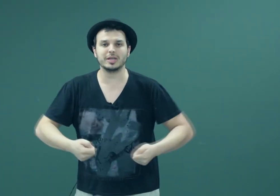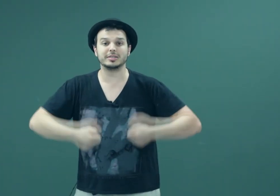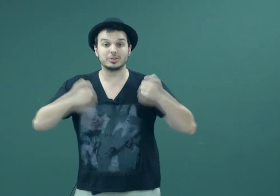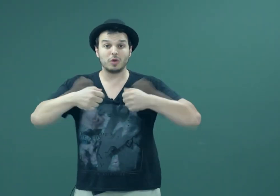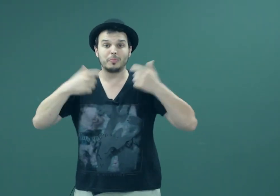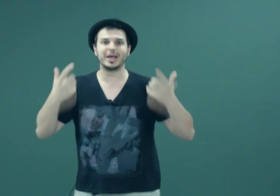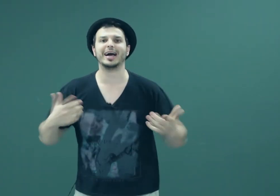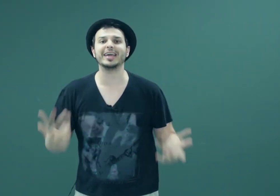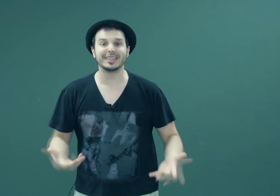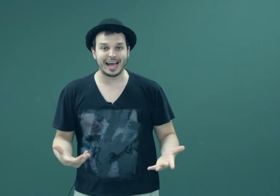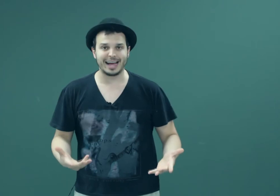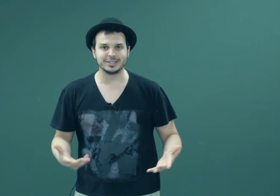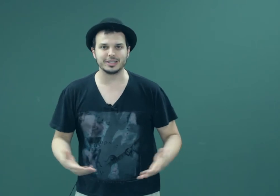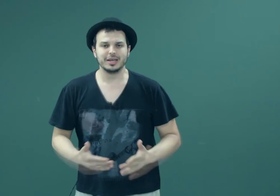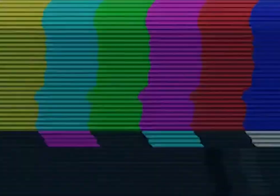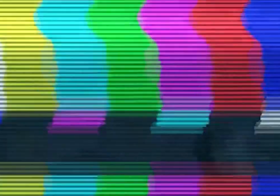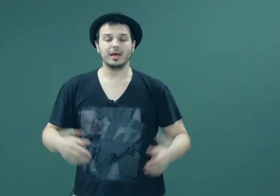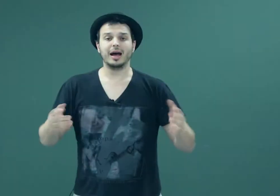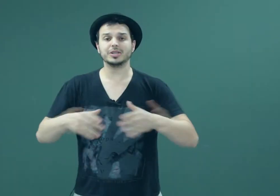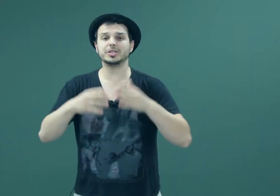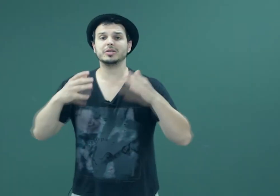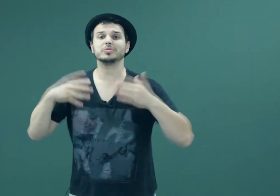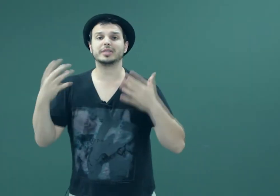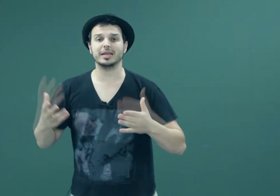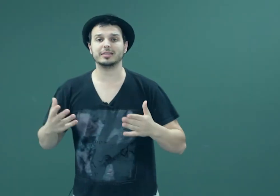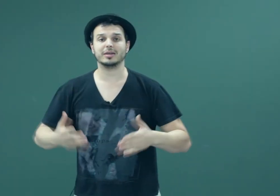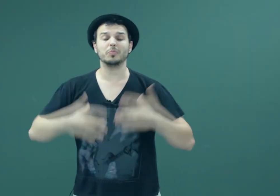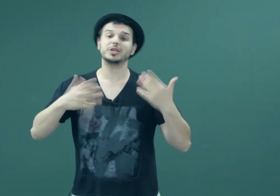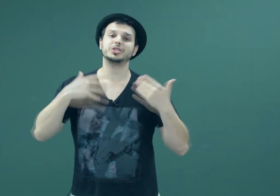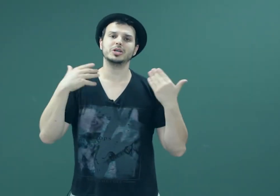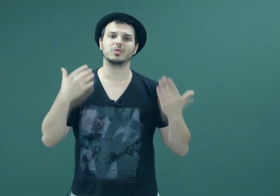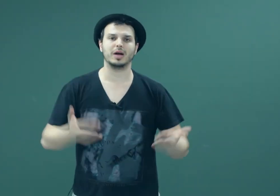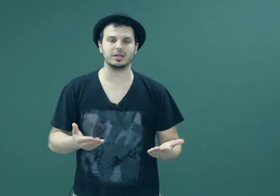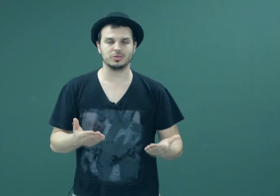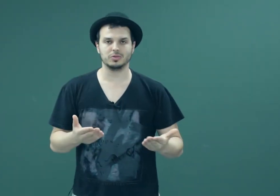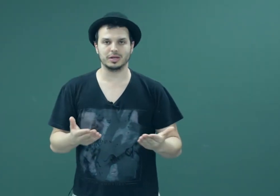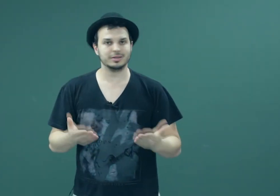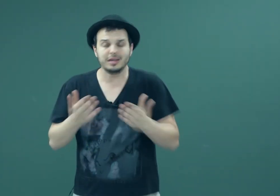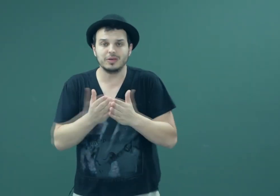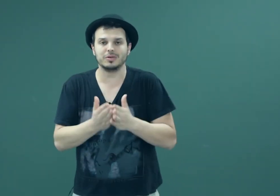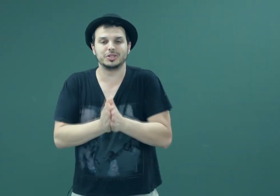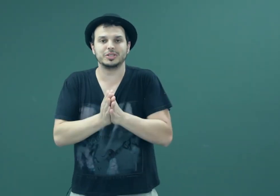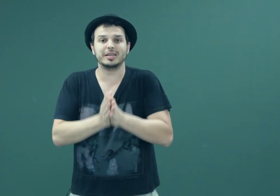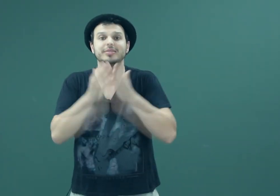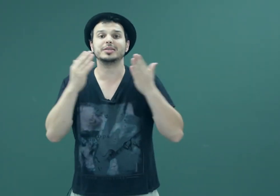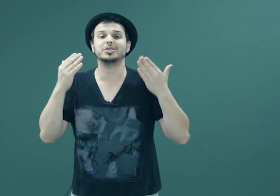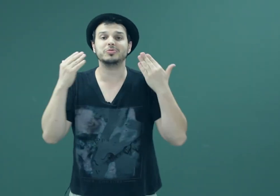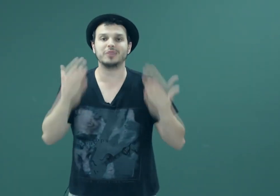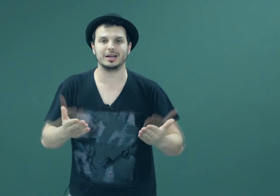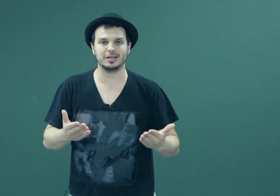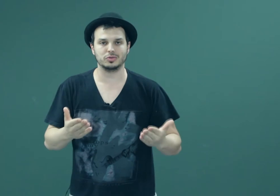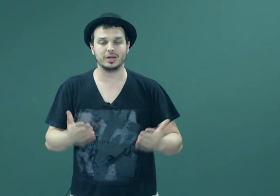dentro da sua precariedade. A gente não tenta competir com a leitura. Não, a gente tenta incentivar a leitura,